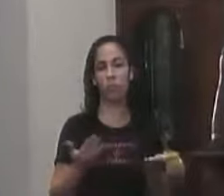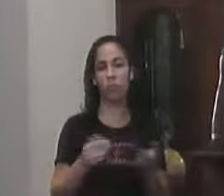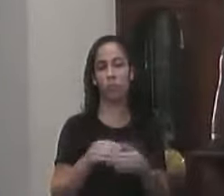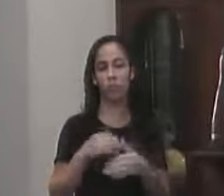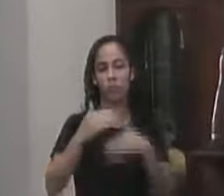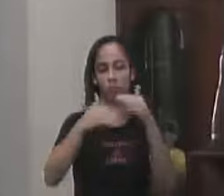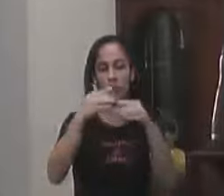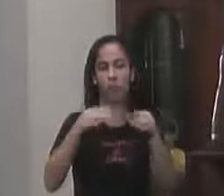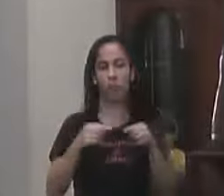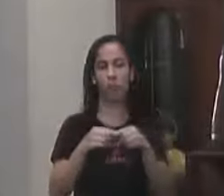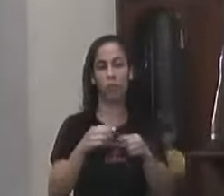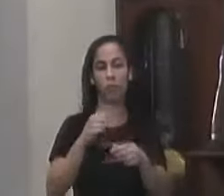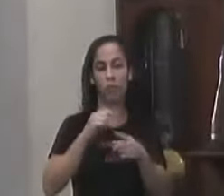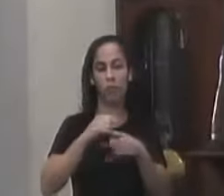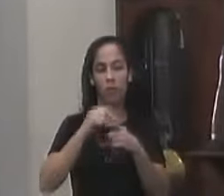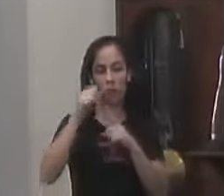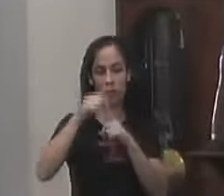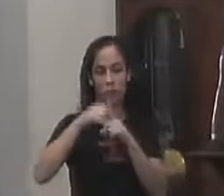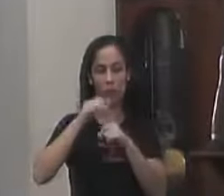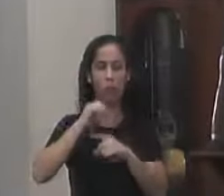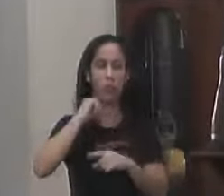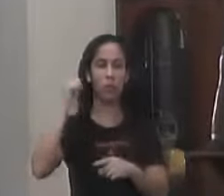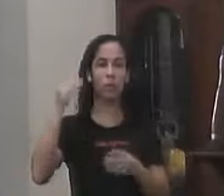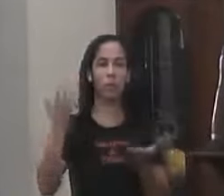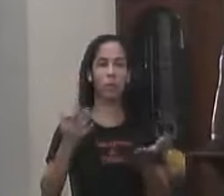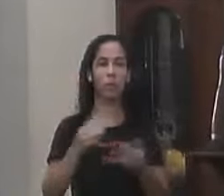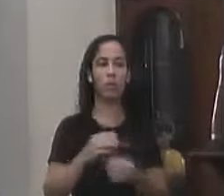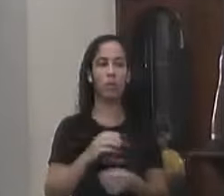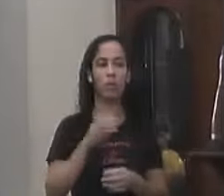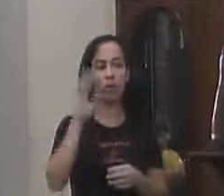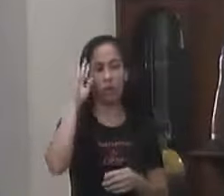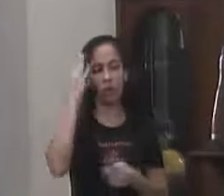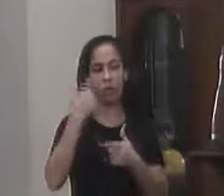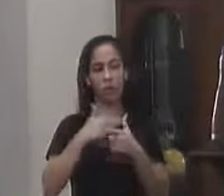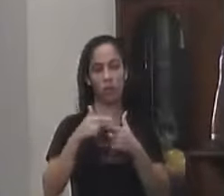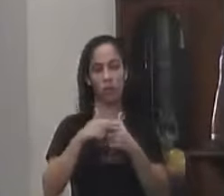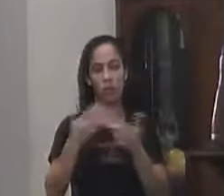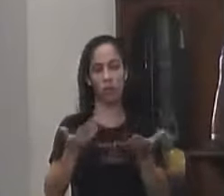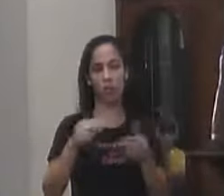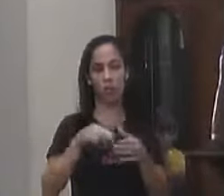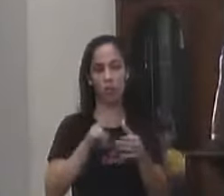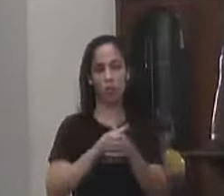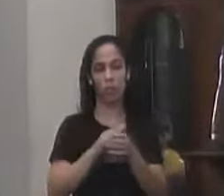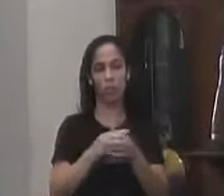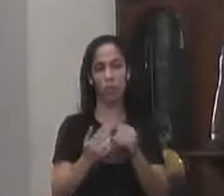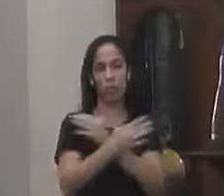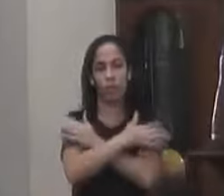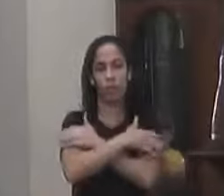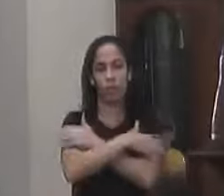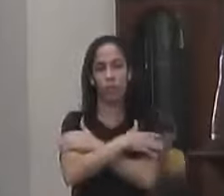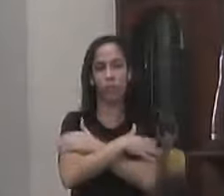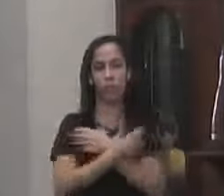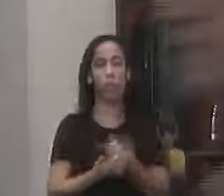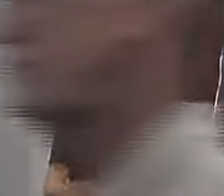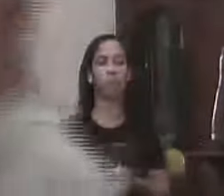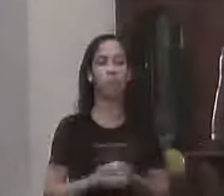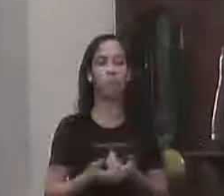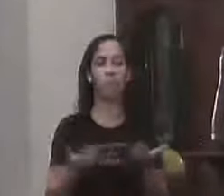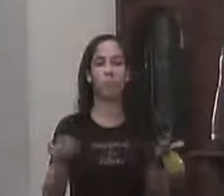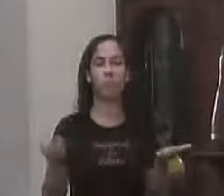encaminha Para um mês de abril Um mês de abril De soluções Para a nossa cidade Um forte abraço A todos aí